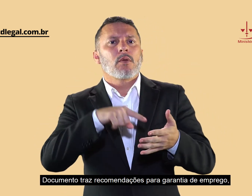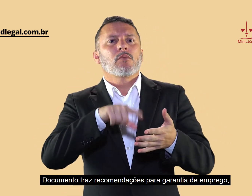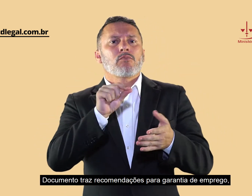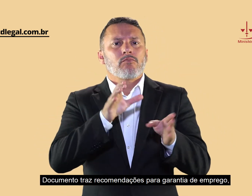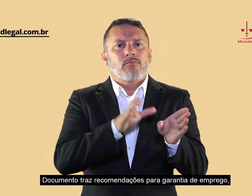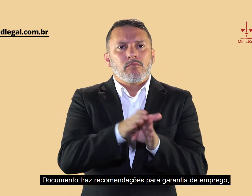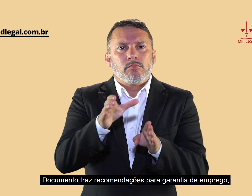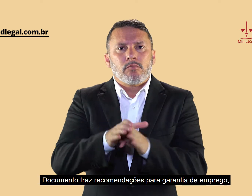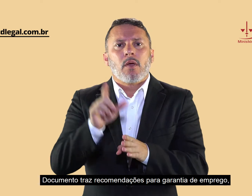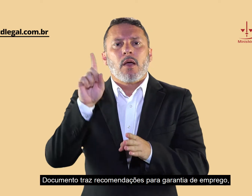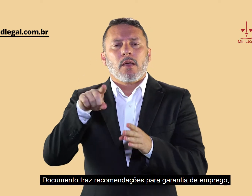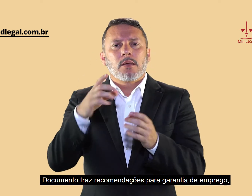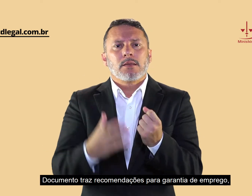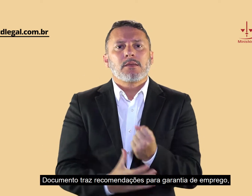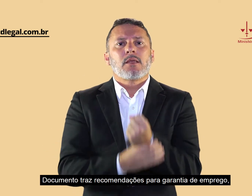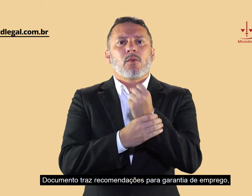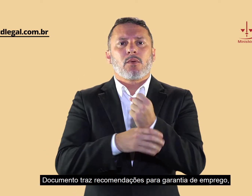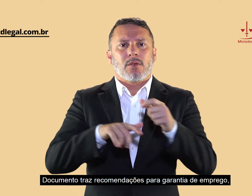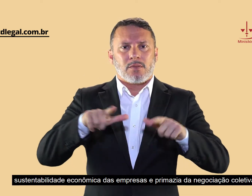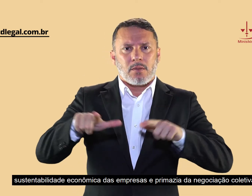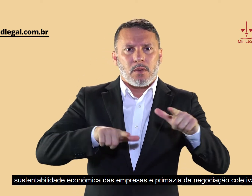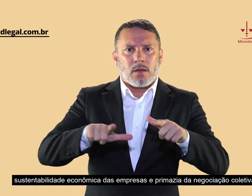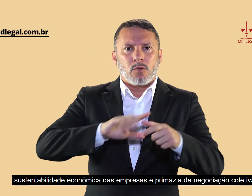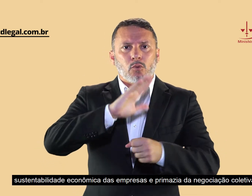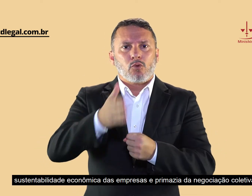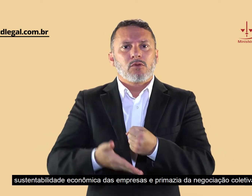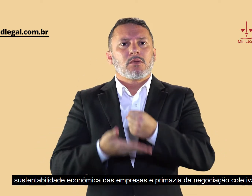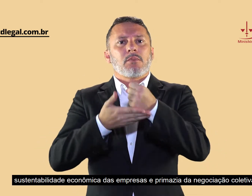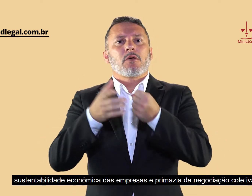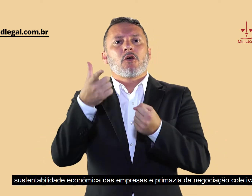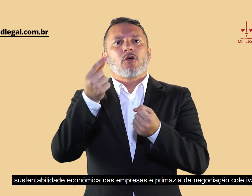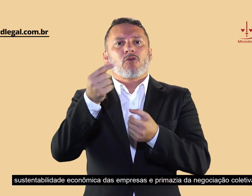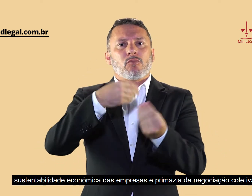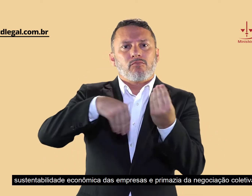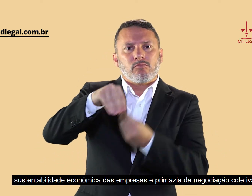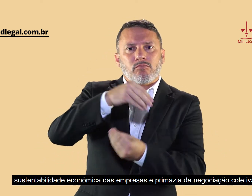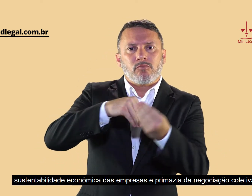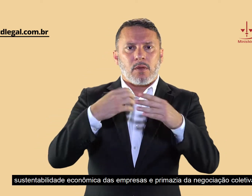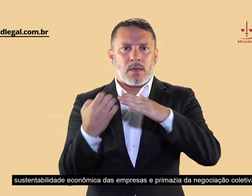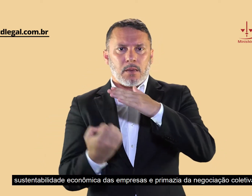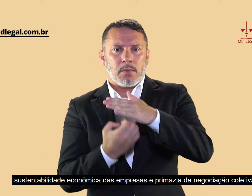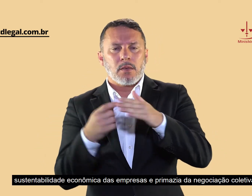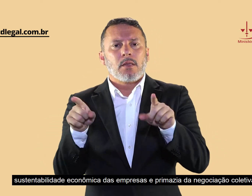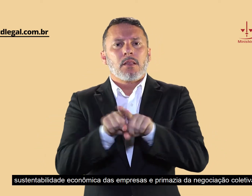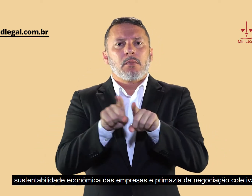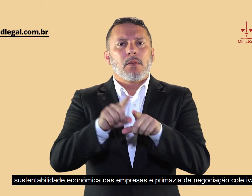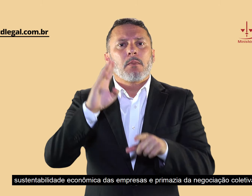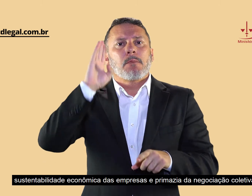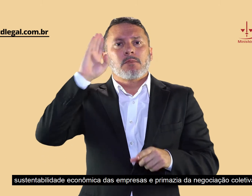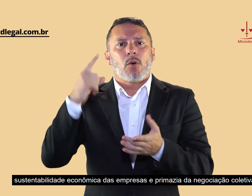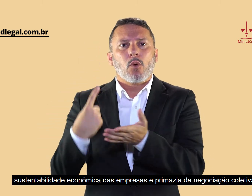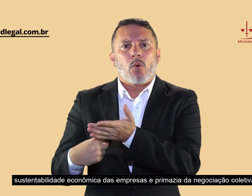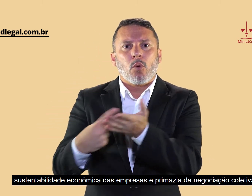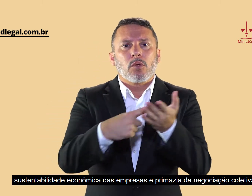recomendações para a garantia do emprego, sustentabilidade econômica das empresas e primazia da negociação coletiva.